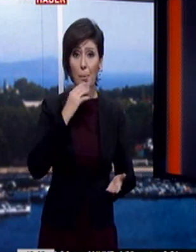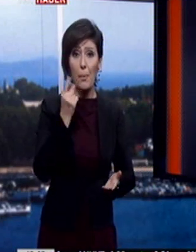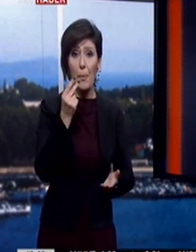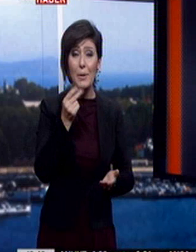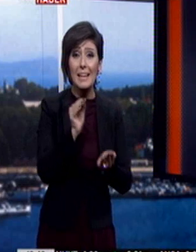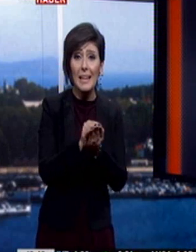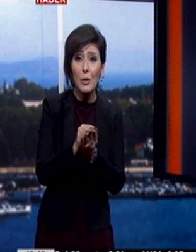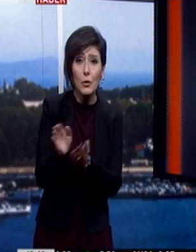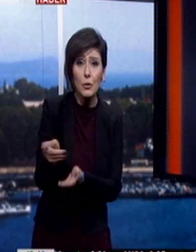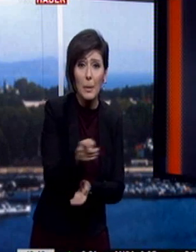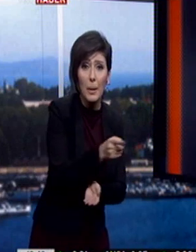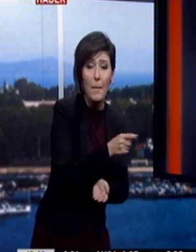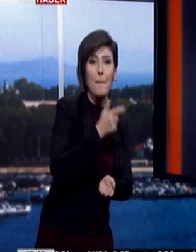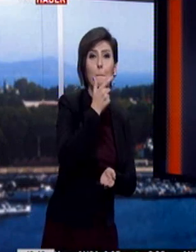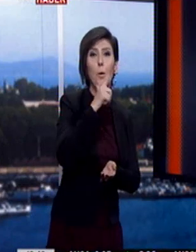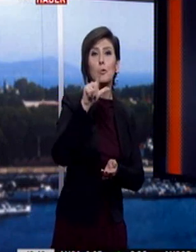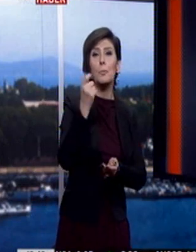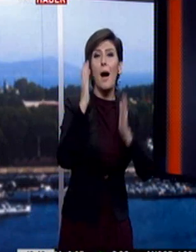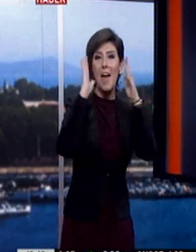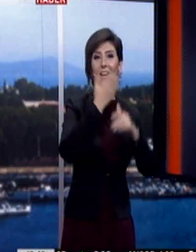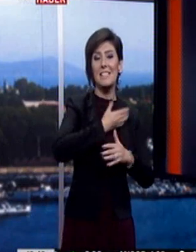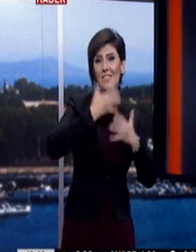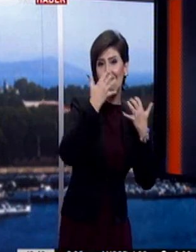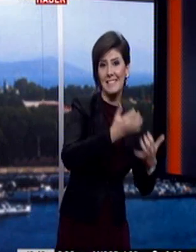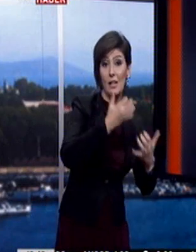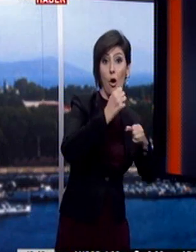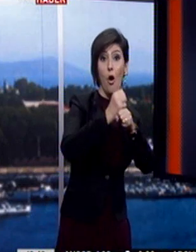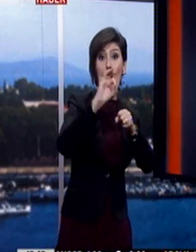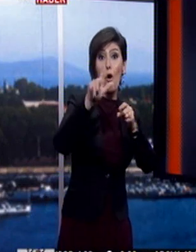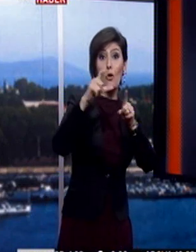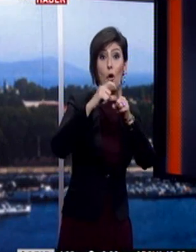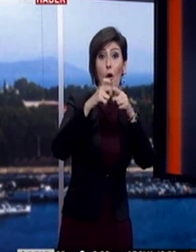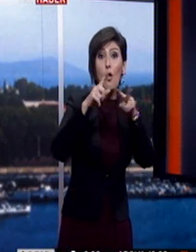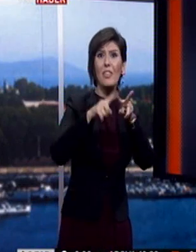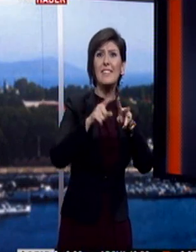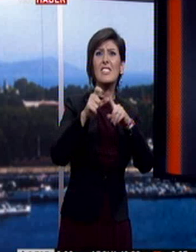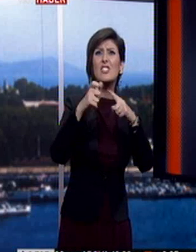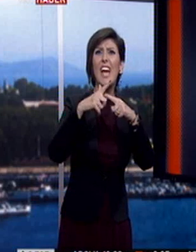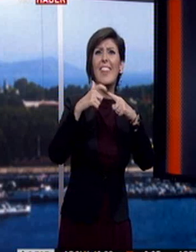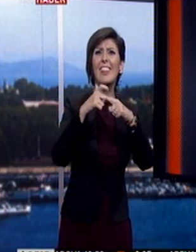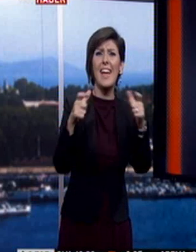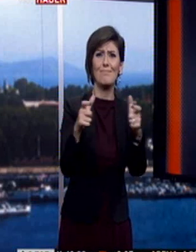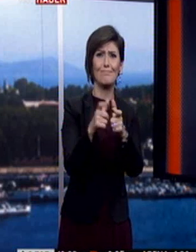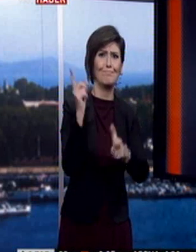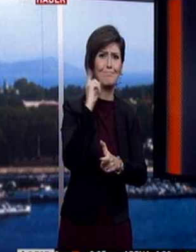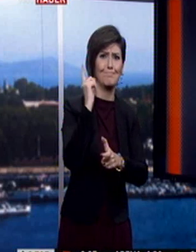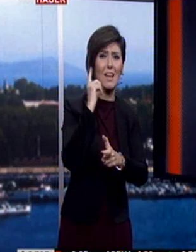yine Bodrumlu hayvanseverler kapılarını açtı. Golden Çetesi villasında 50 köpekle birlikte yaşayan